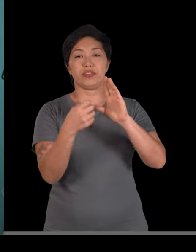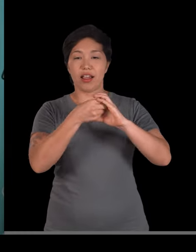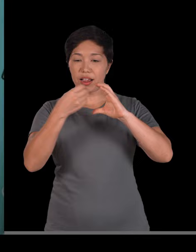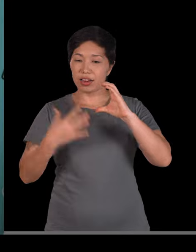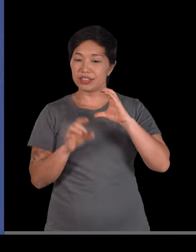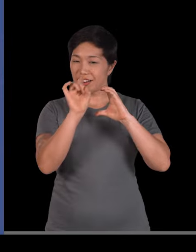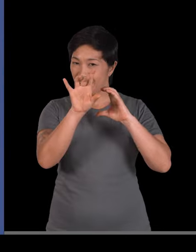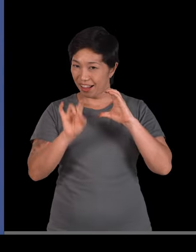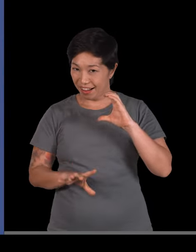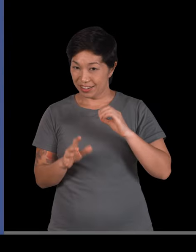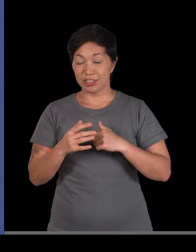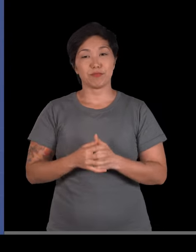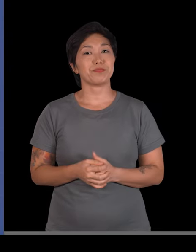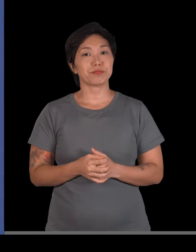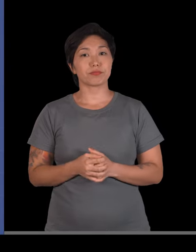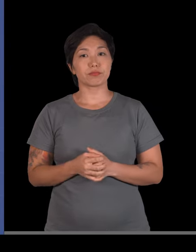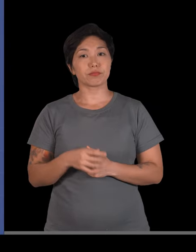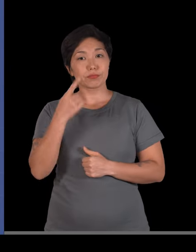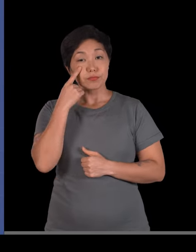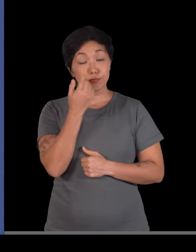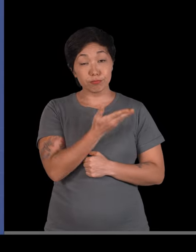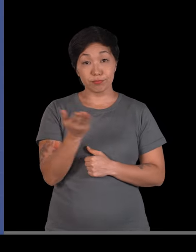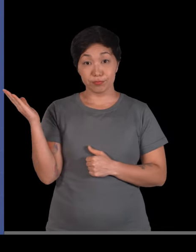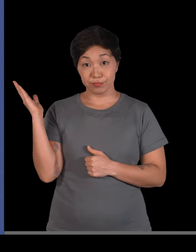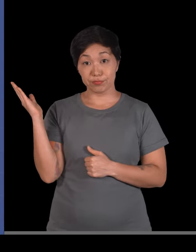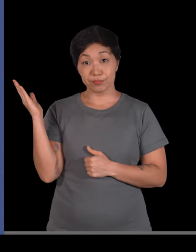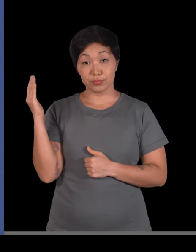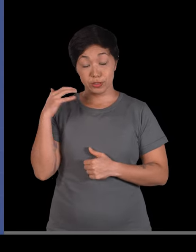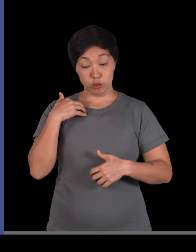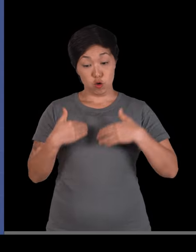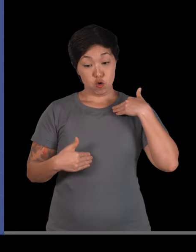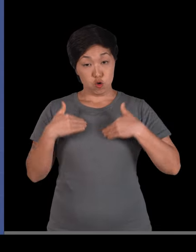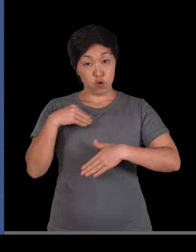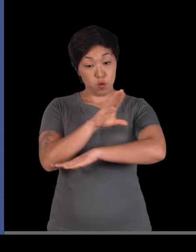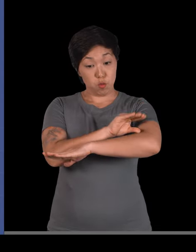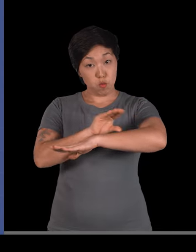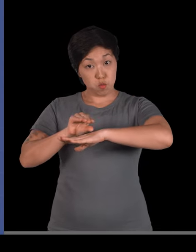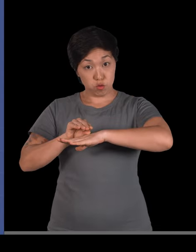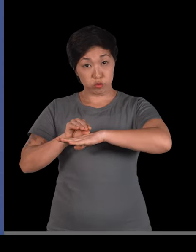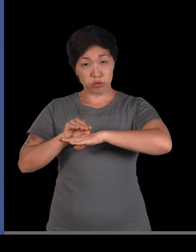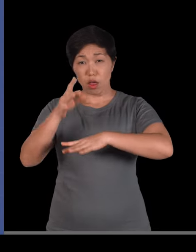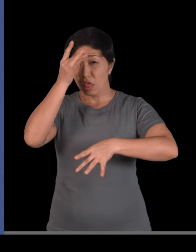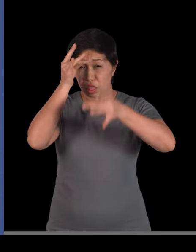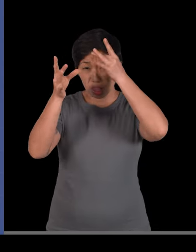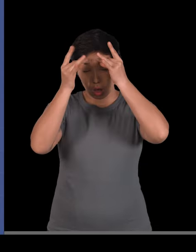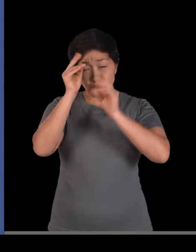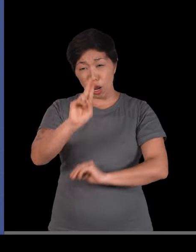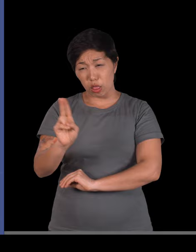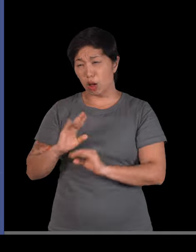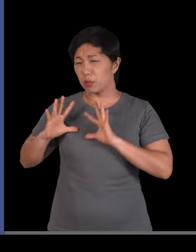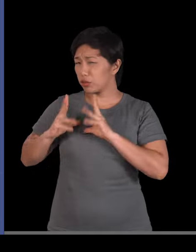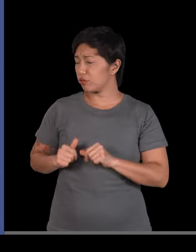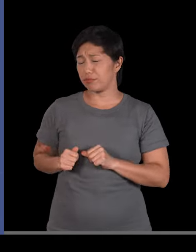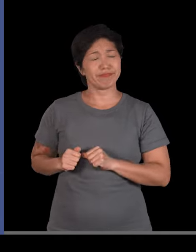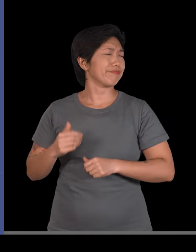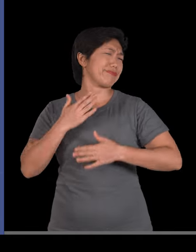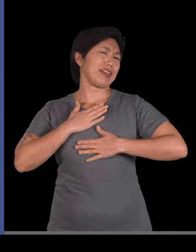deles. Dá uma olhada aí. Nos músculos do nosso corpo. Preciso decorar todos esses nominados. Fica calmo.